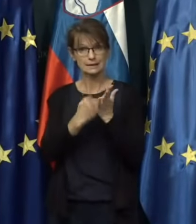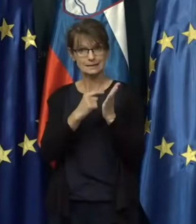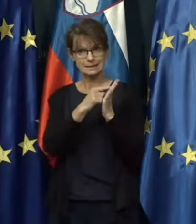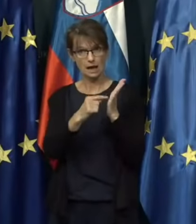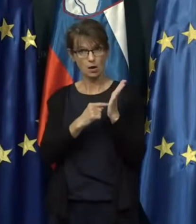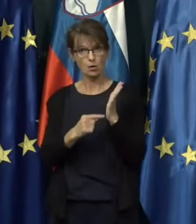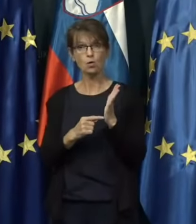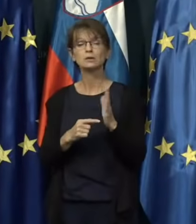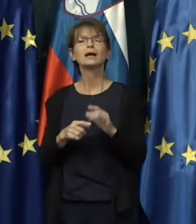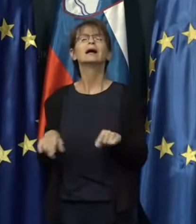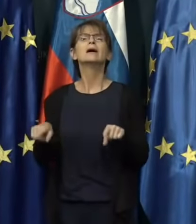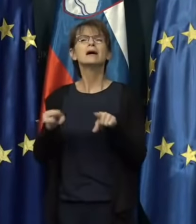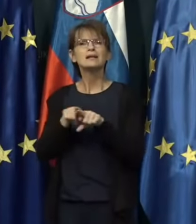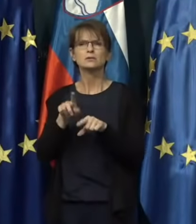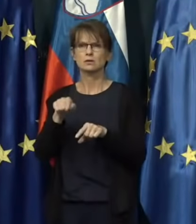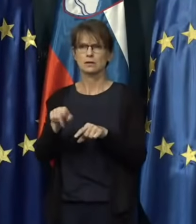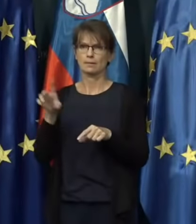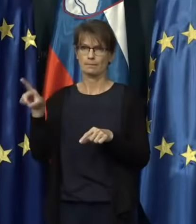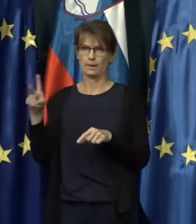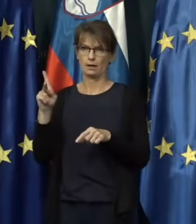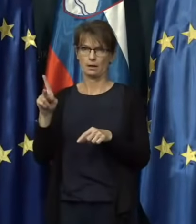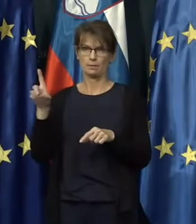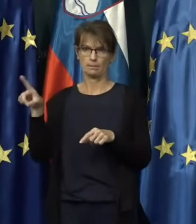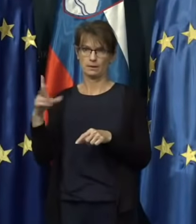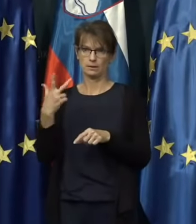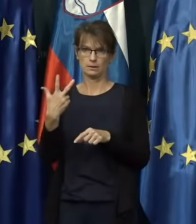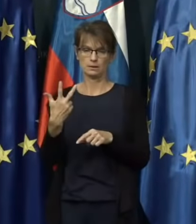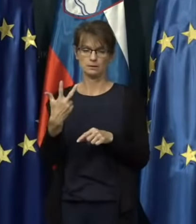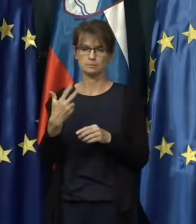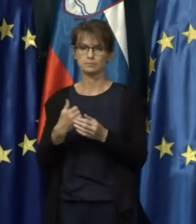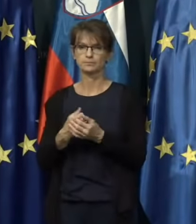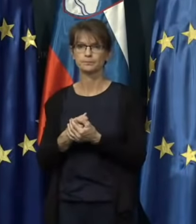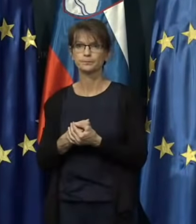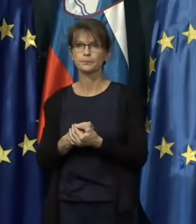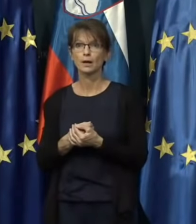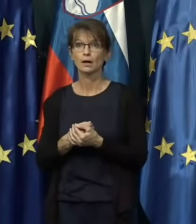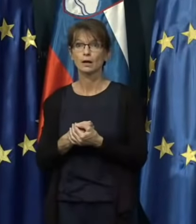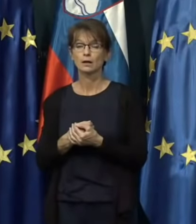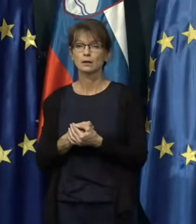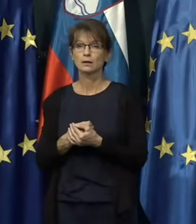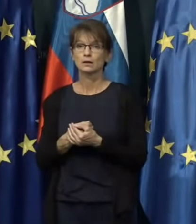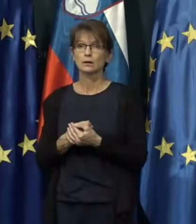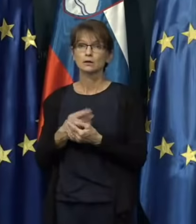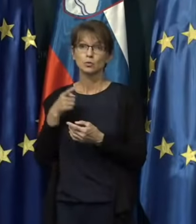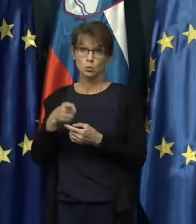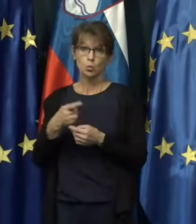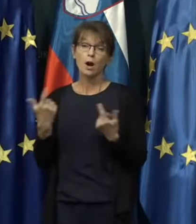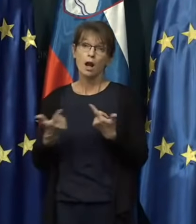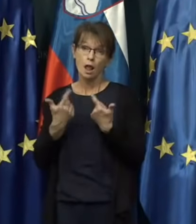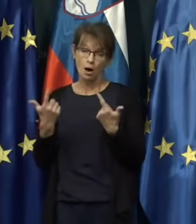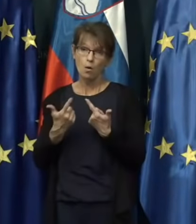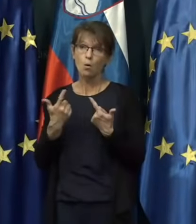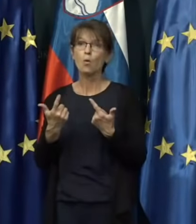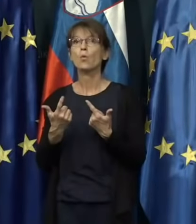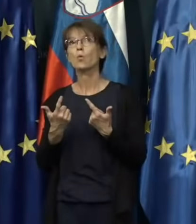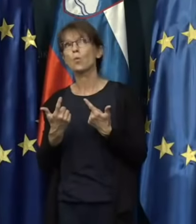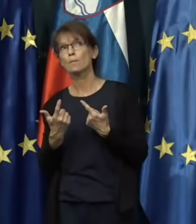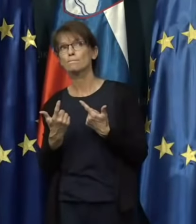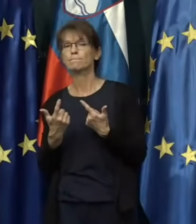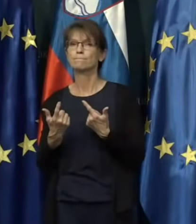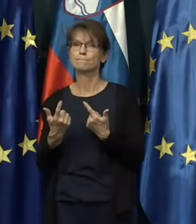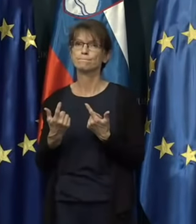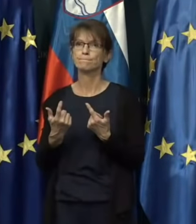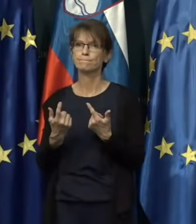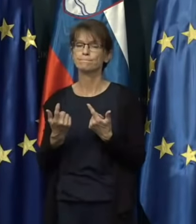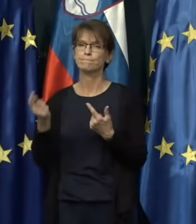prav tako na PKP 3. In to lahko predstavlja težavo,